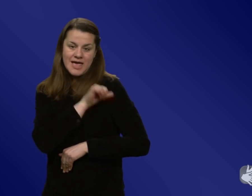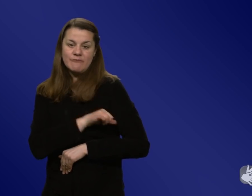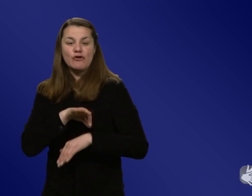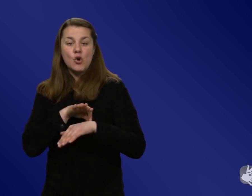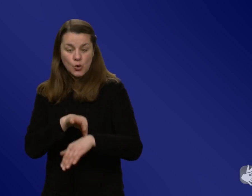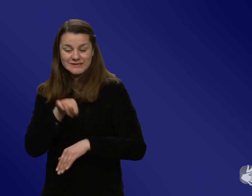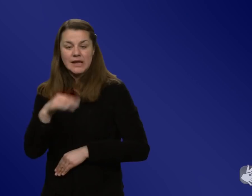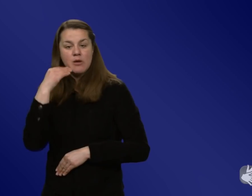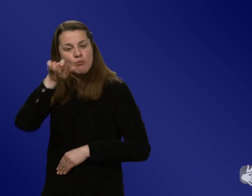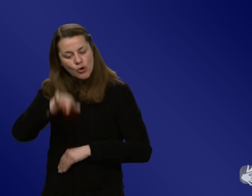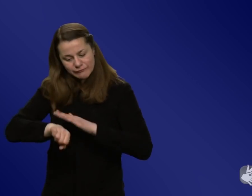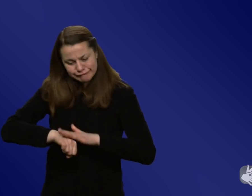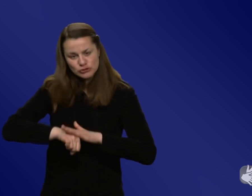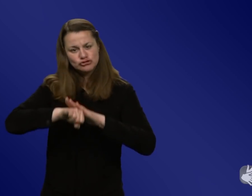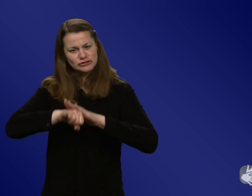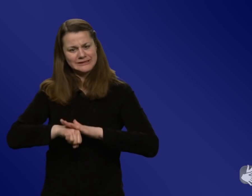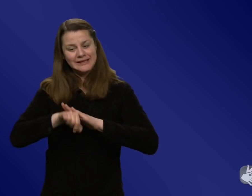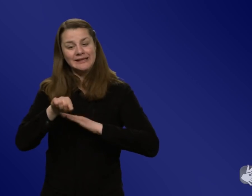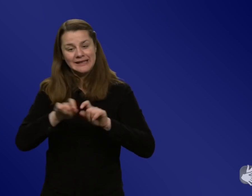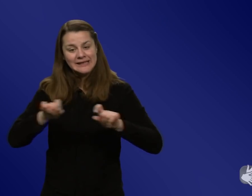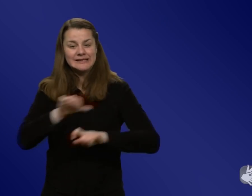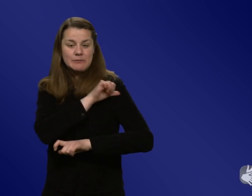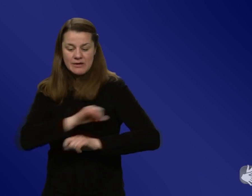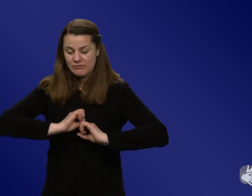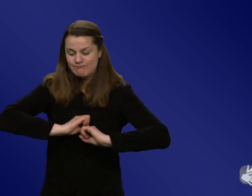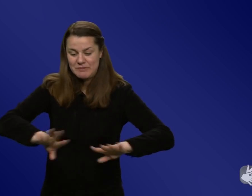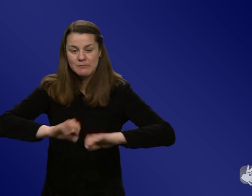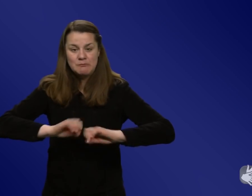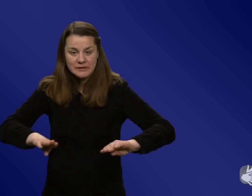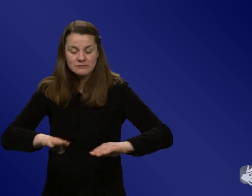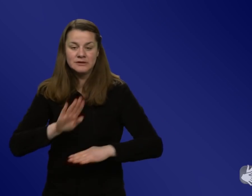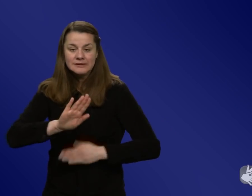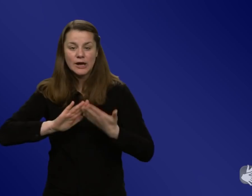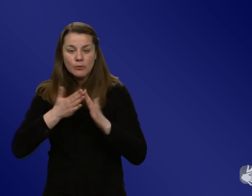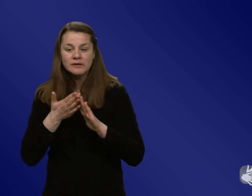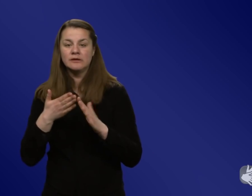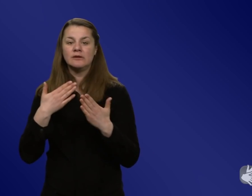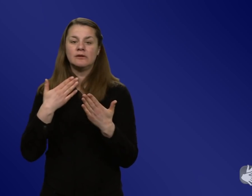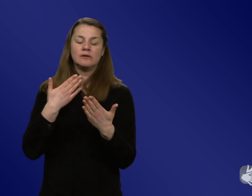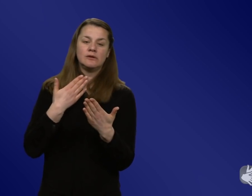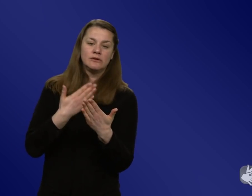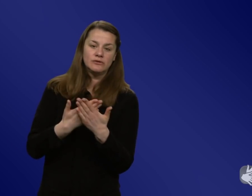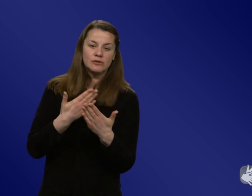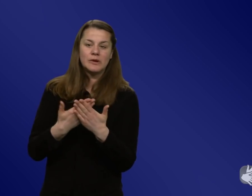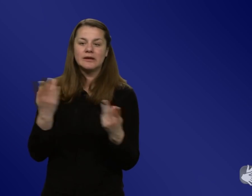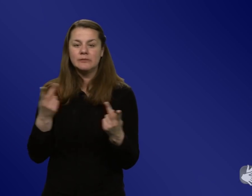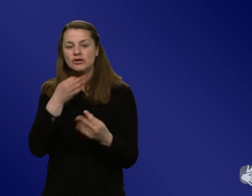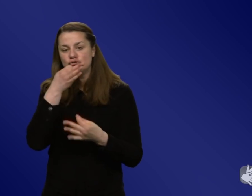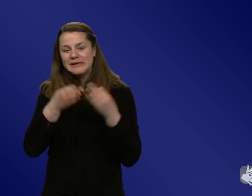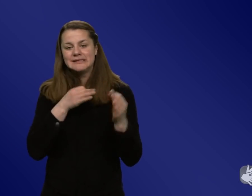gestärkt werden darin, zu den Themen zu kommunizieren. Es gibt ja auch zum Beispiel Debunking-Handbook oder Impfkommunikations-Handbook, gibt es ja auch Tipps